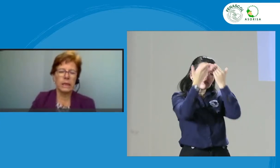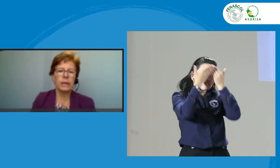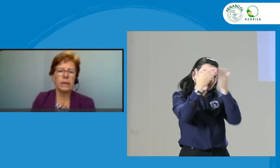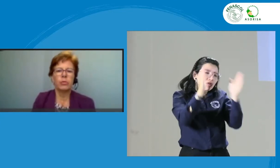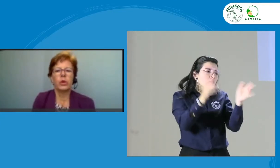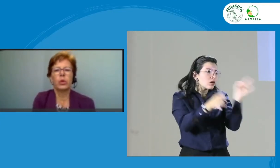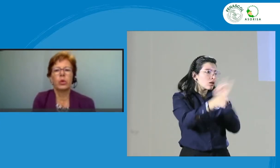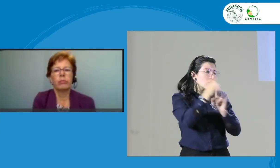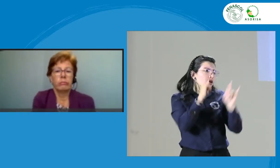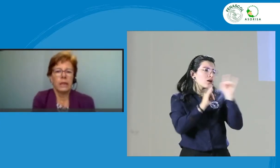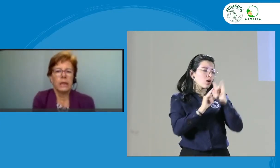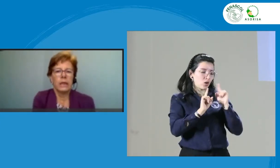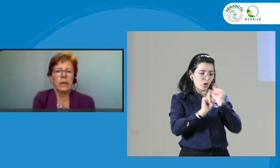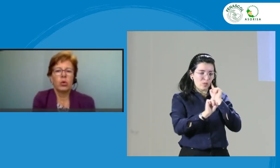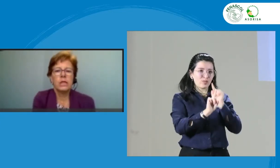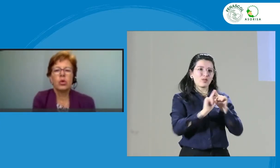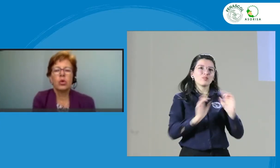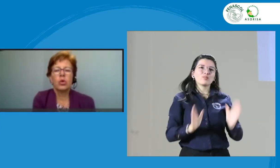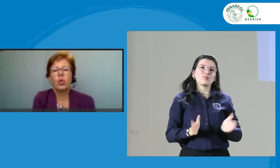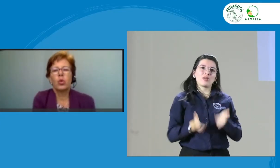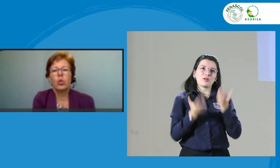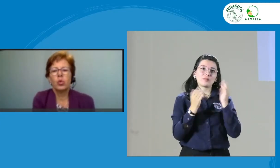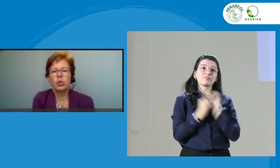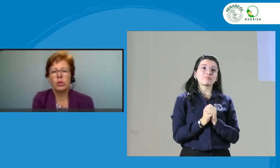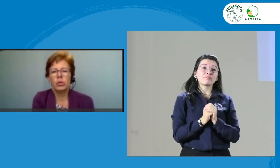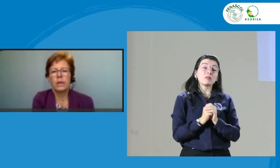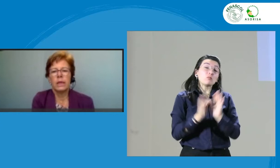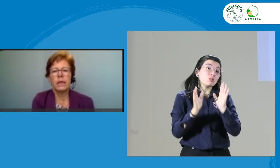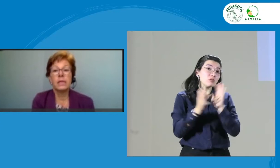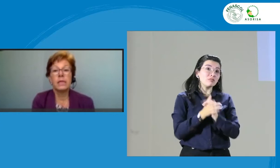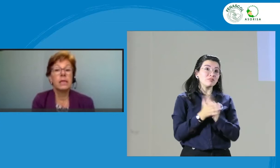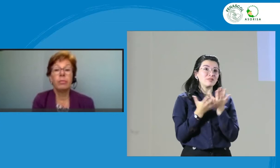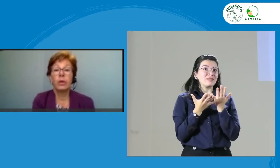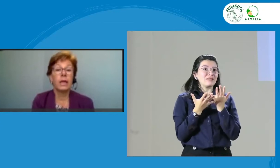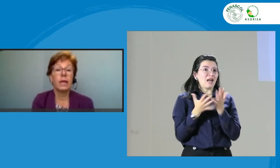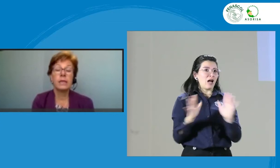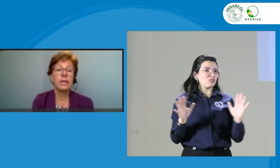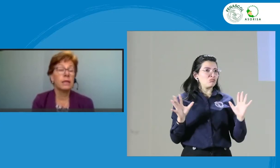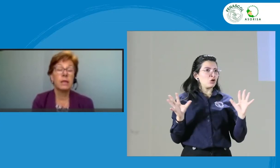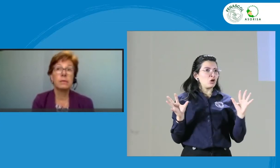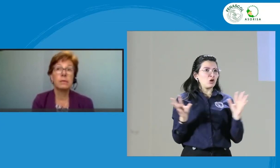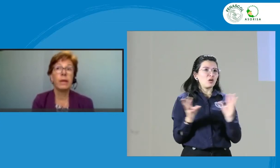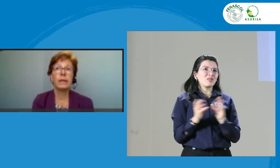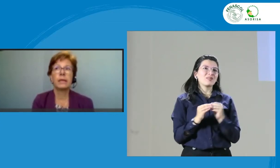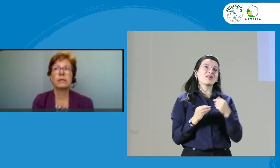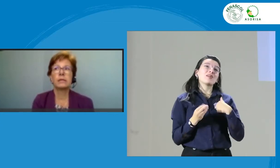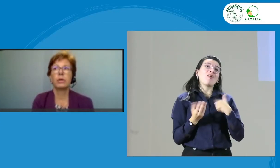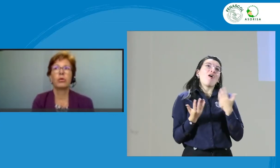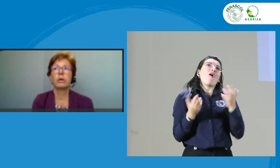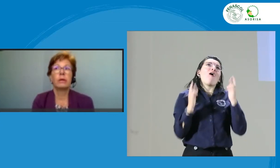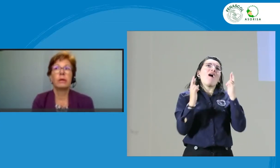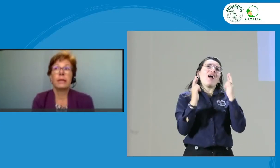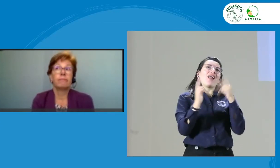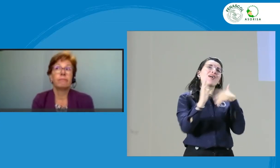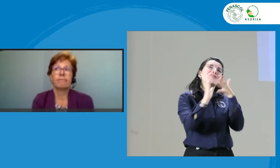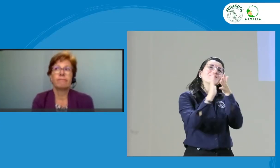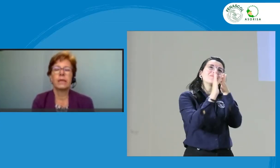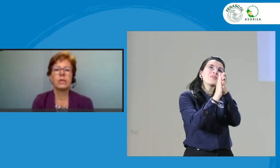Bueno, con esto concluyo. Quisiera poder dar recetas más prácticas, pero creo que es un